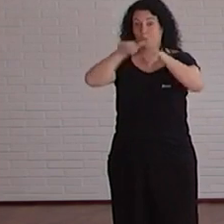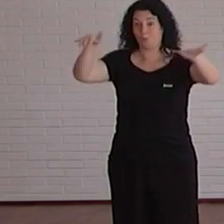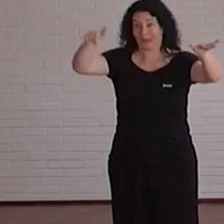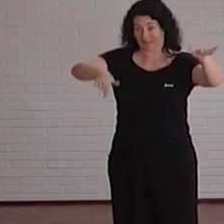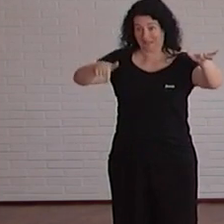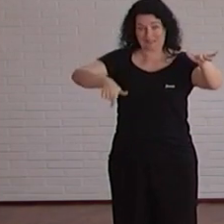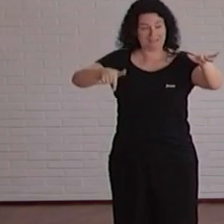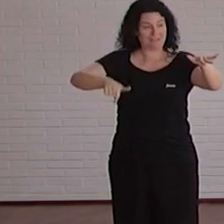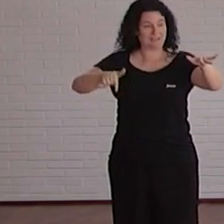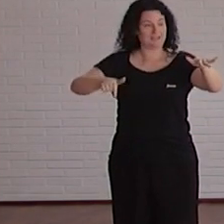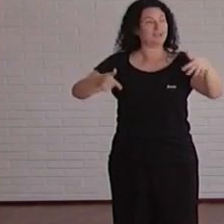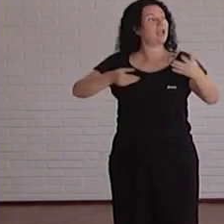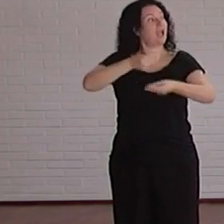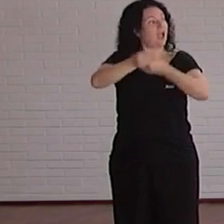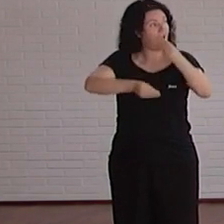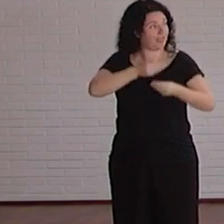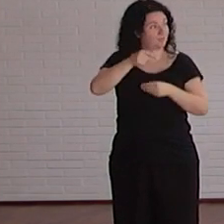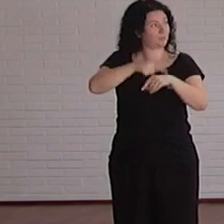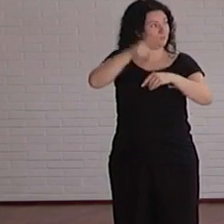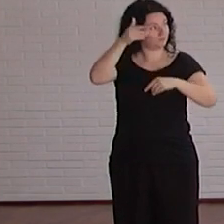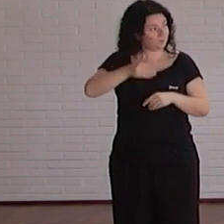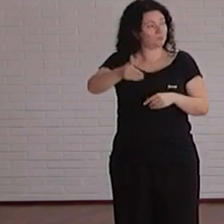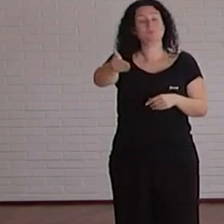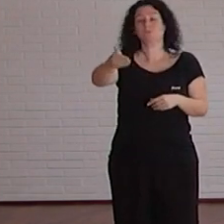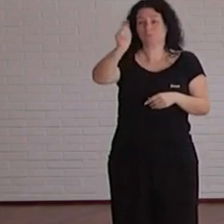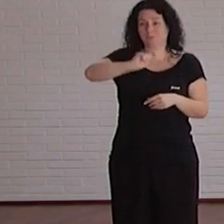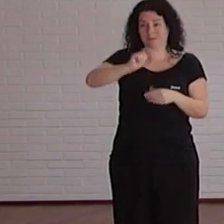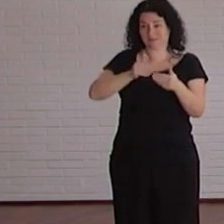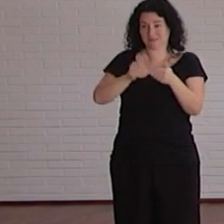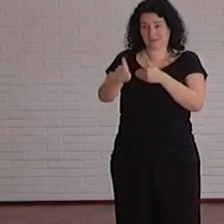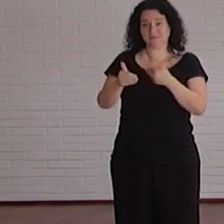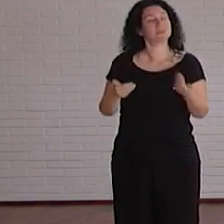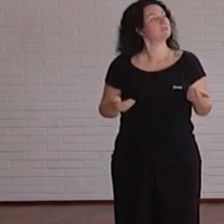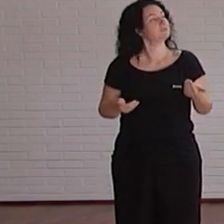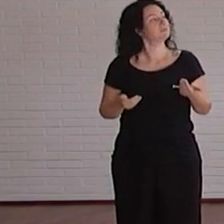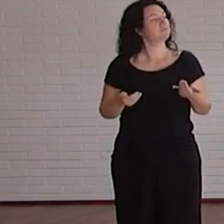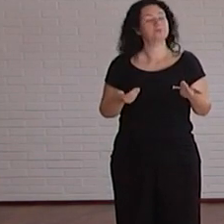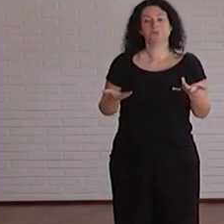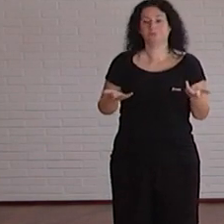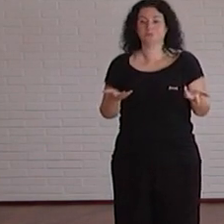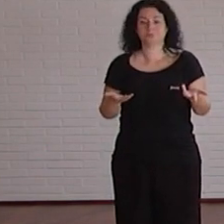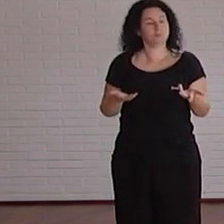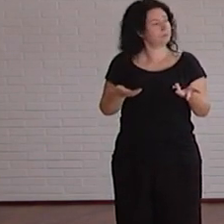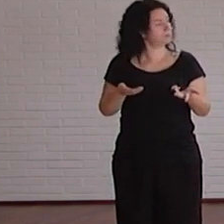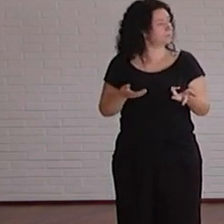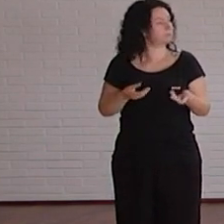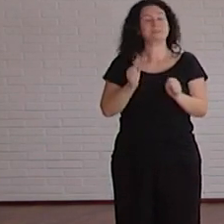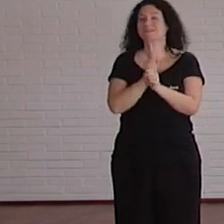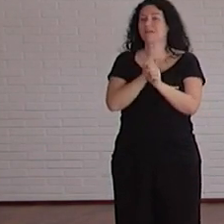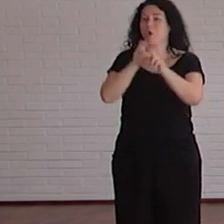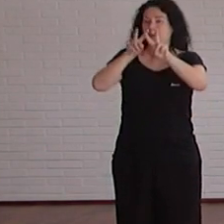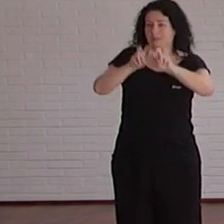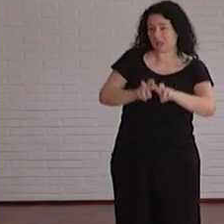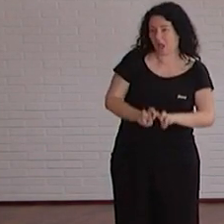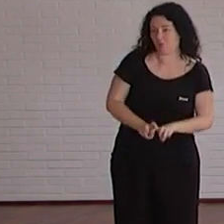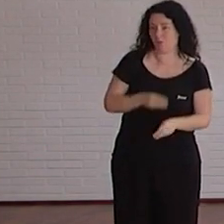como un poco lo que vamos a hacer en los siguientes meses dos cosas concretas vamos a hacer no sé también mucho trabajo de investigación